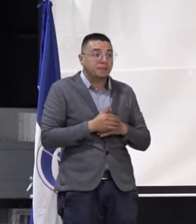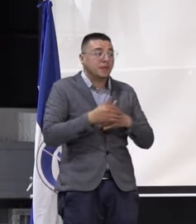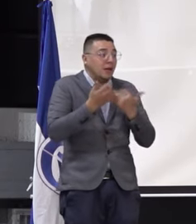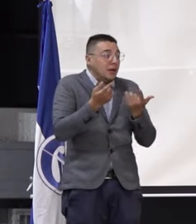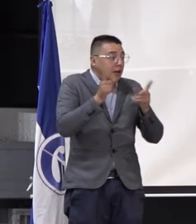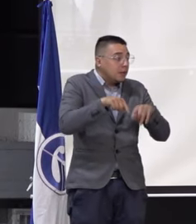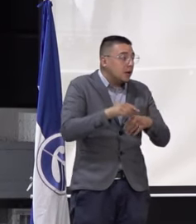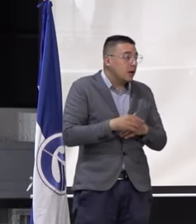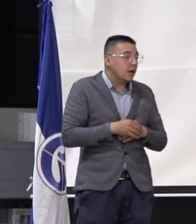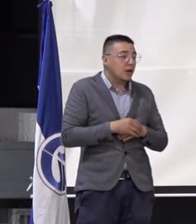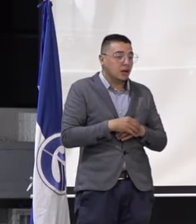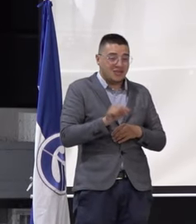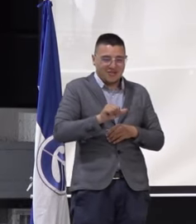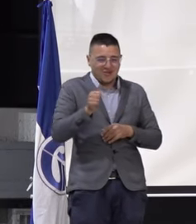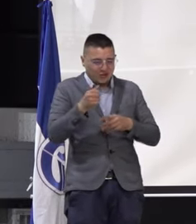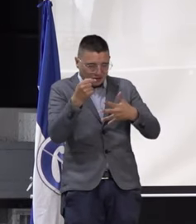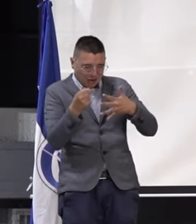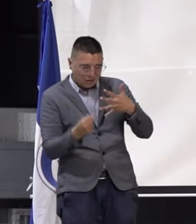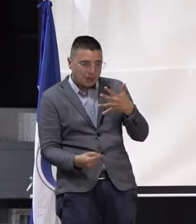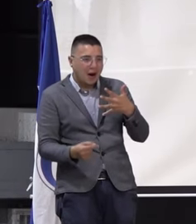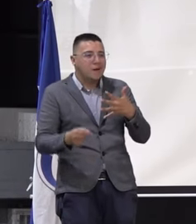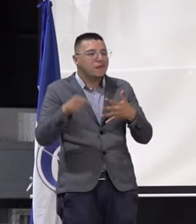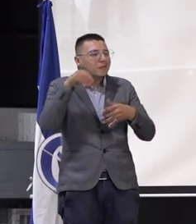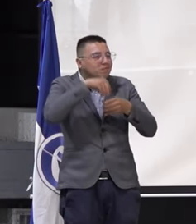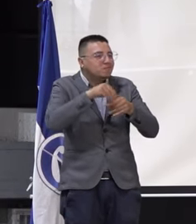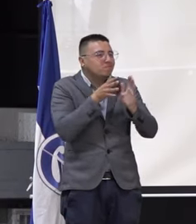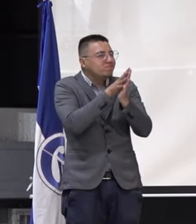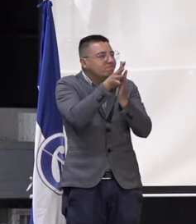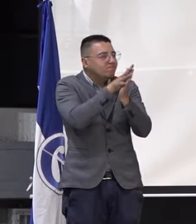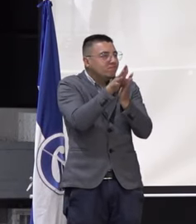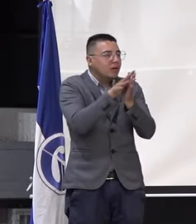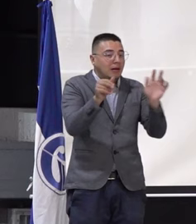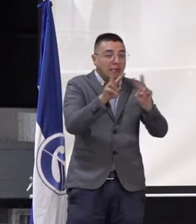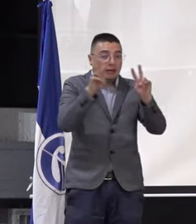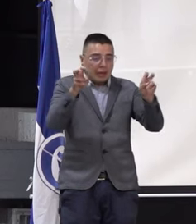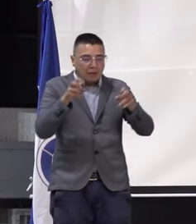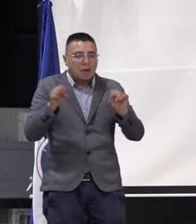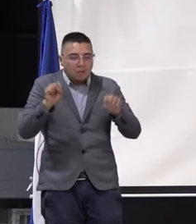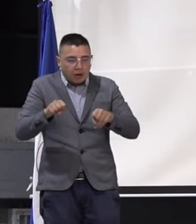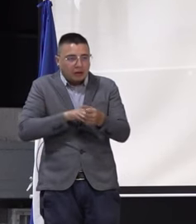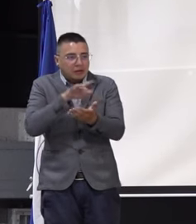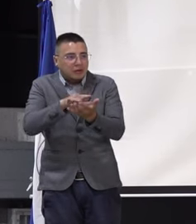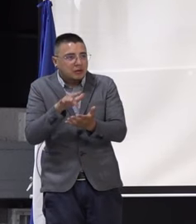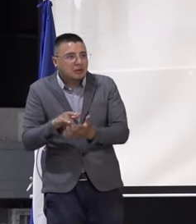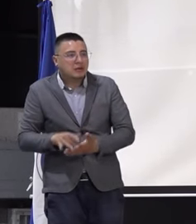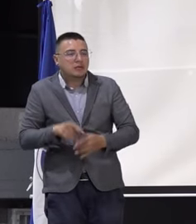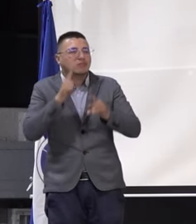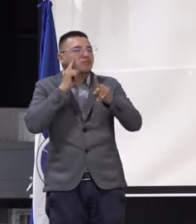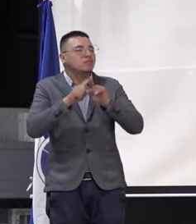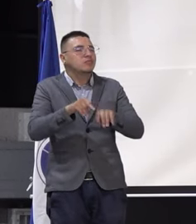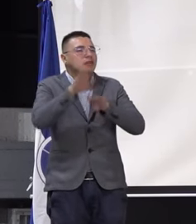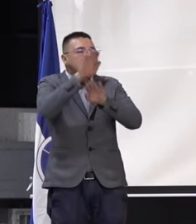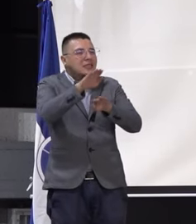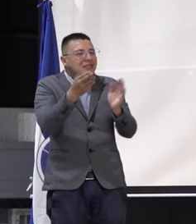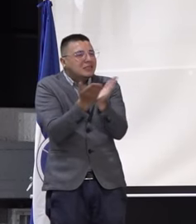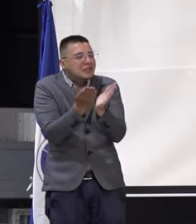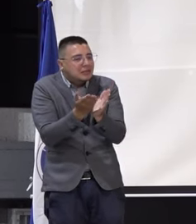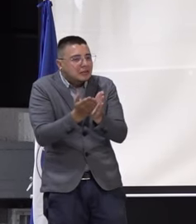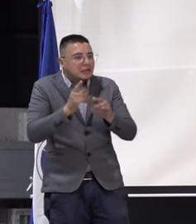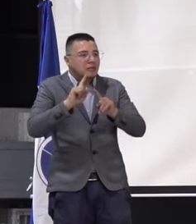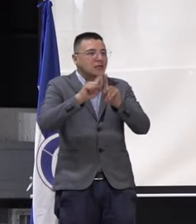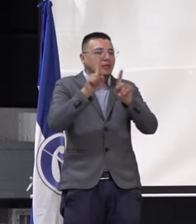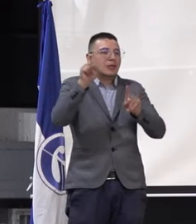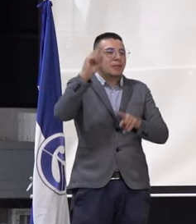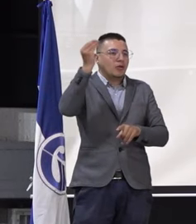otras cositas así por los lados, es el tema de haber participado durante unos meses como representante estudiantes en el consejo